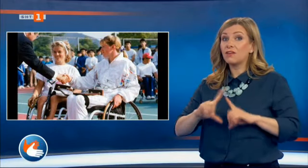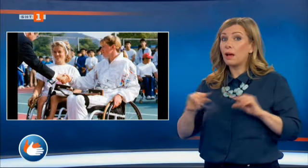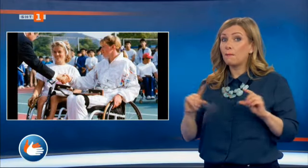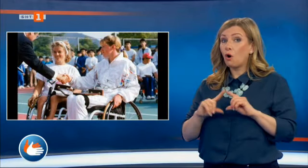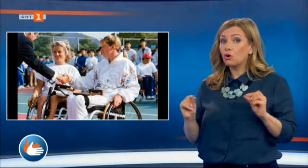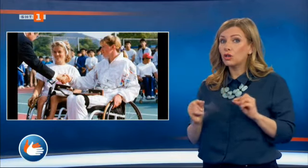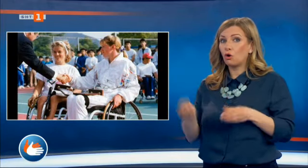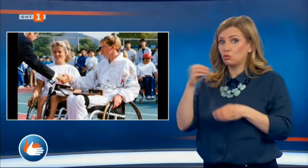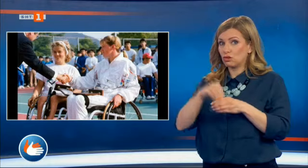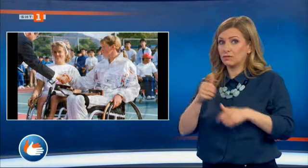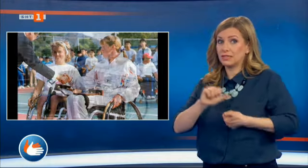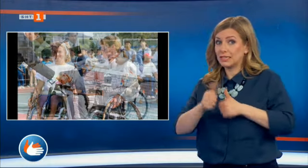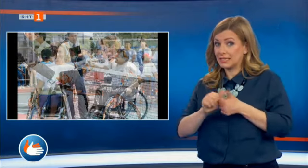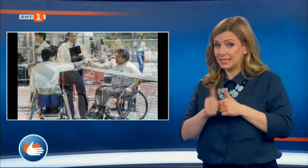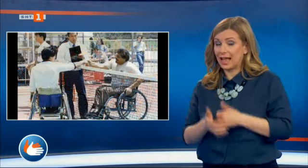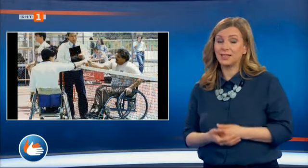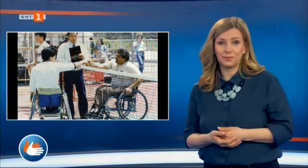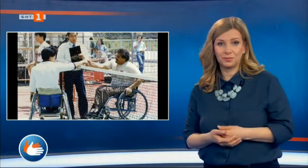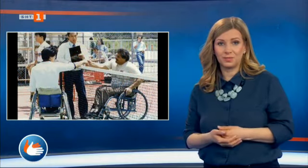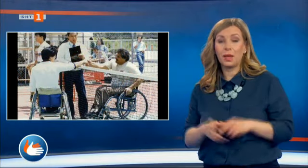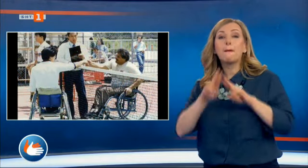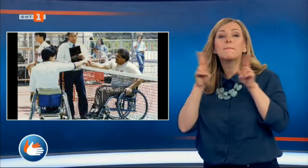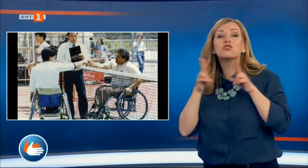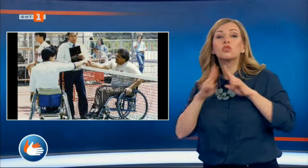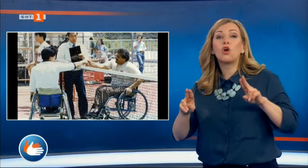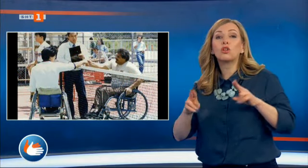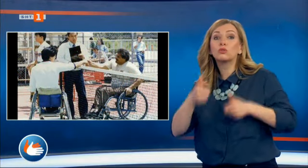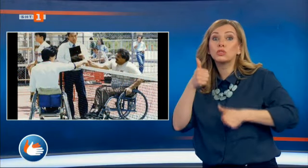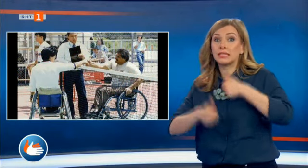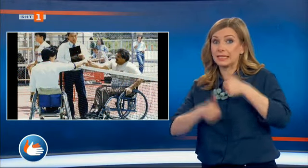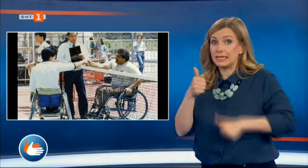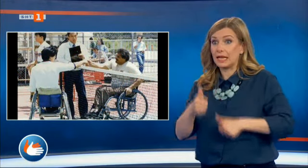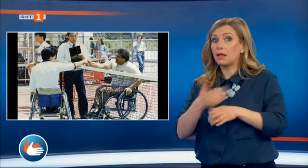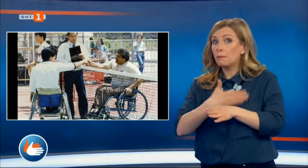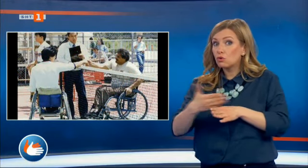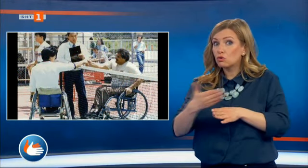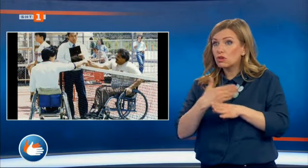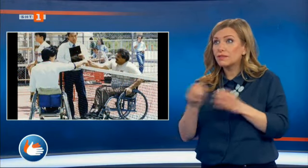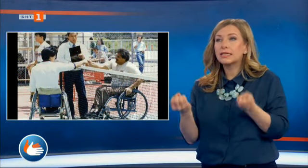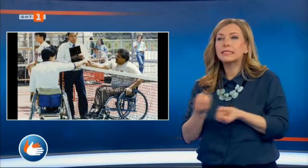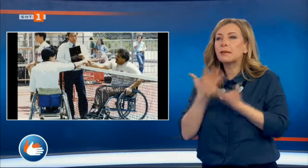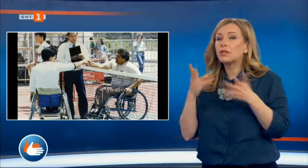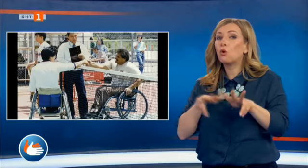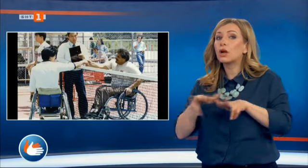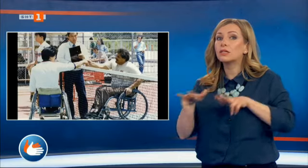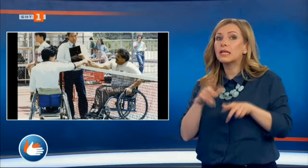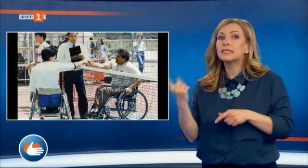гарантира успеха на новото състезание. Международния чемпионат в ИИЗУКА продължава да бъде събитие, организирано само на